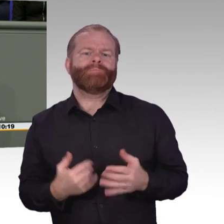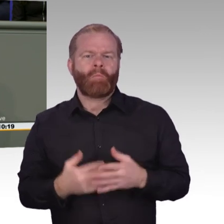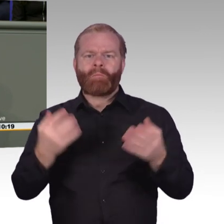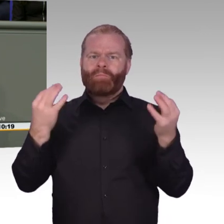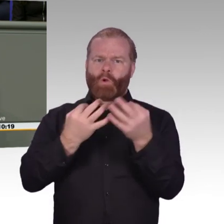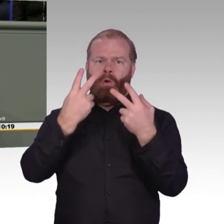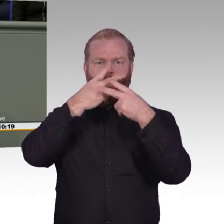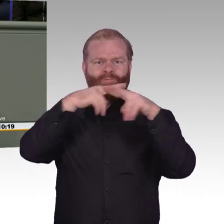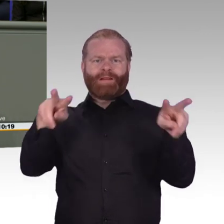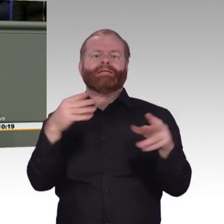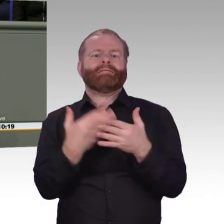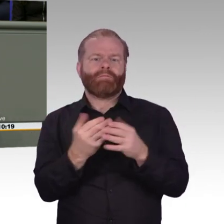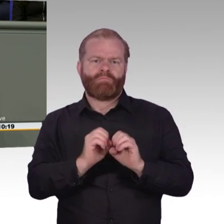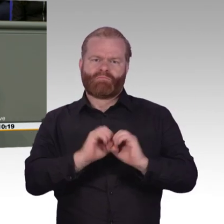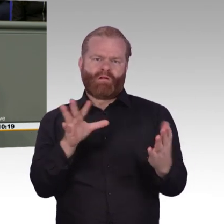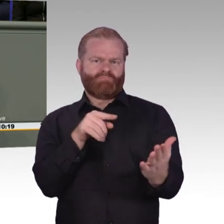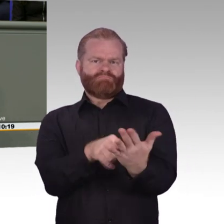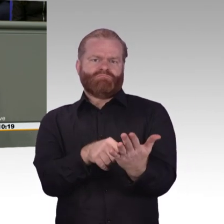Staatsministerin Dorothee Bärs. Dankeschön.